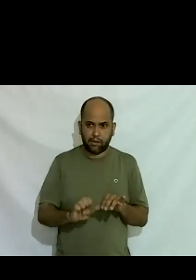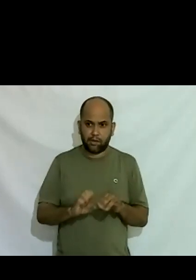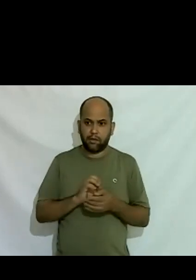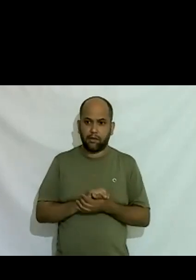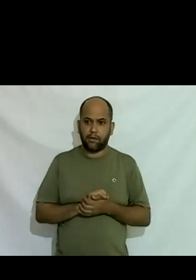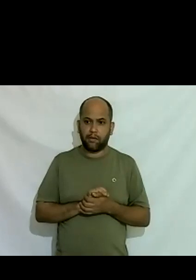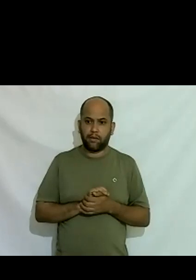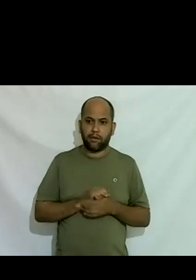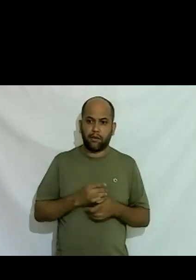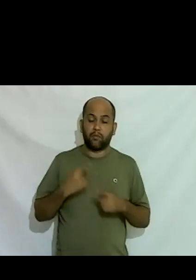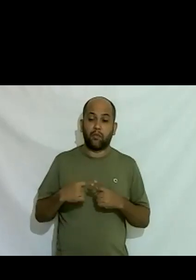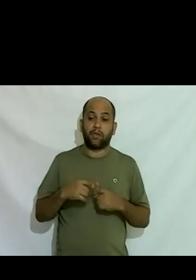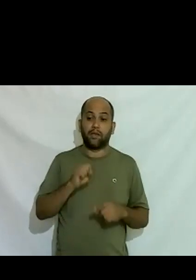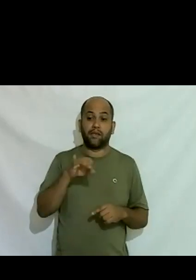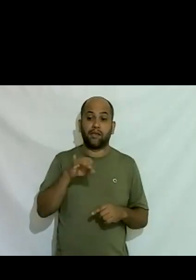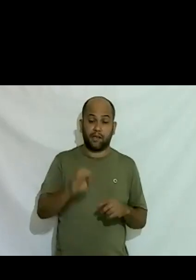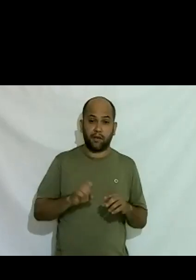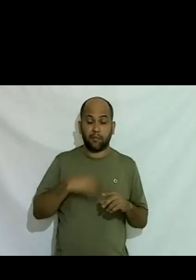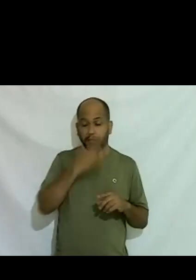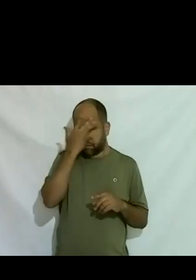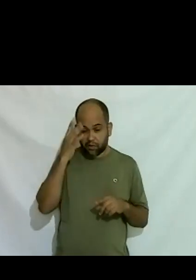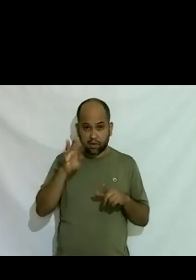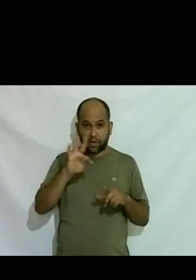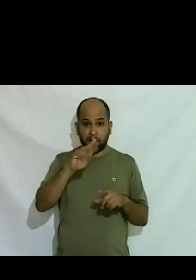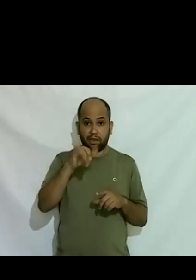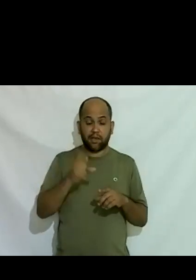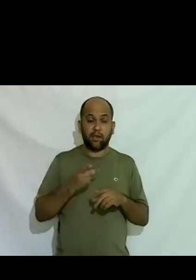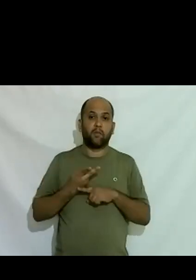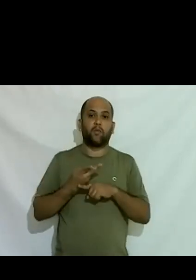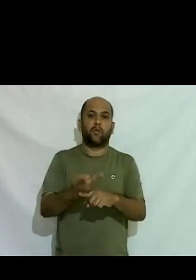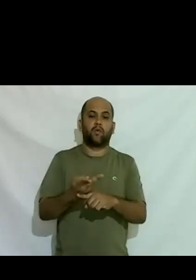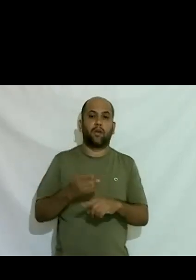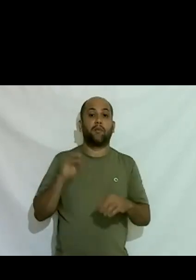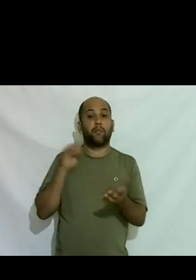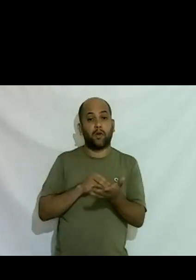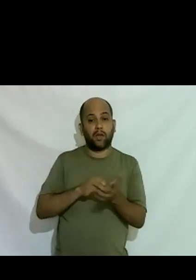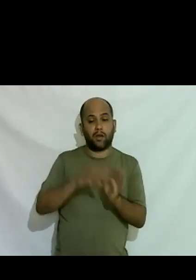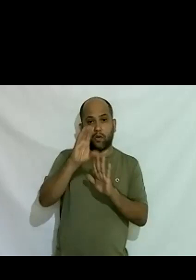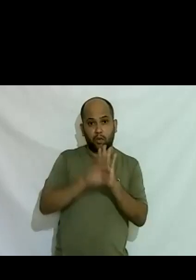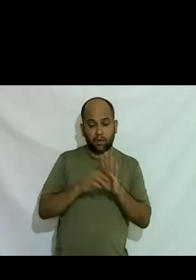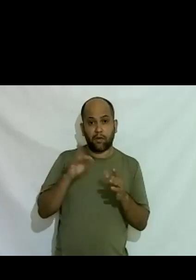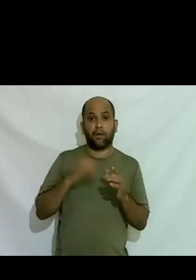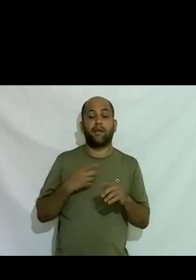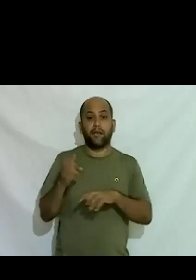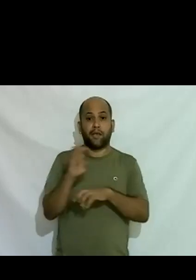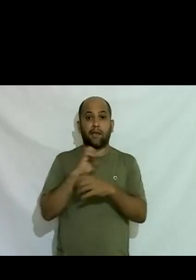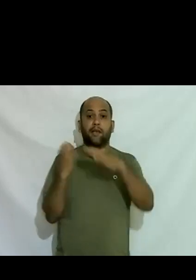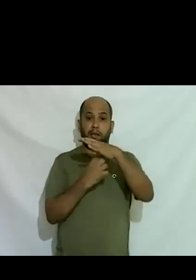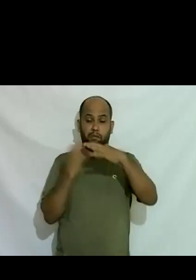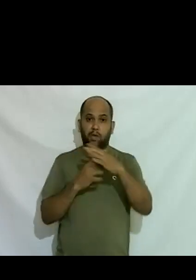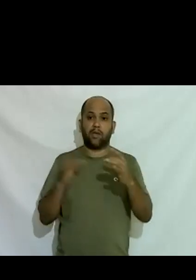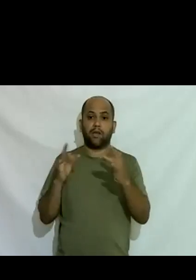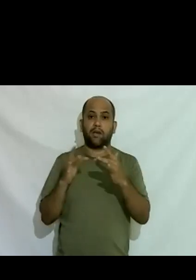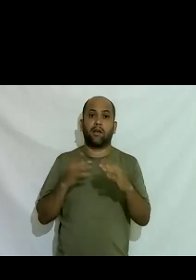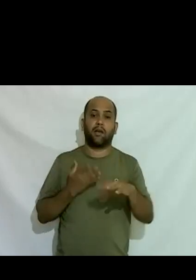porque seria o site para que as pessoas pudessem guiar os currículos e as empresas pudessem ter acesso as empresas que contratariam